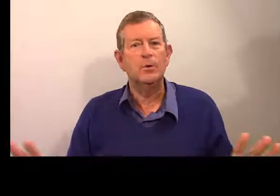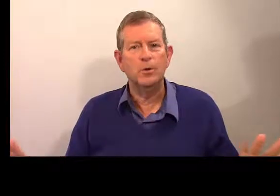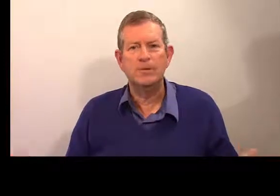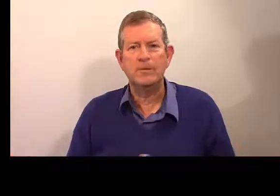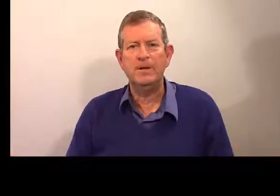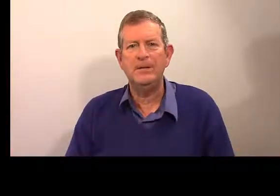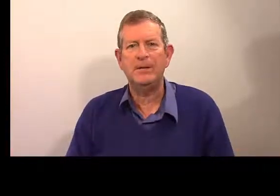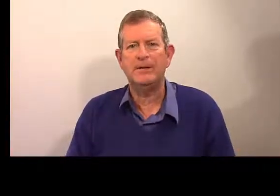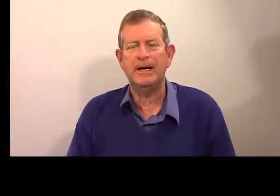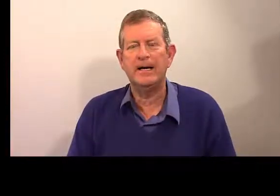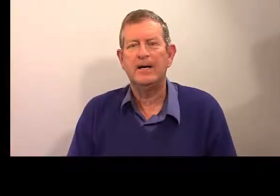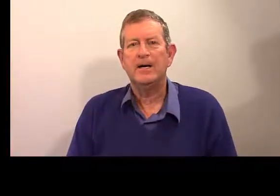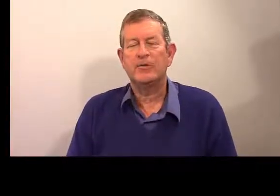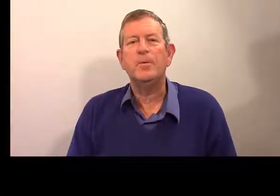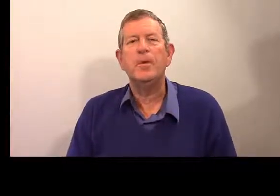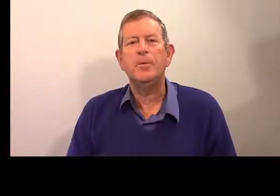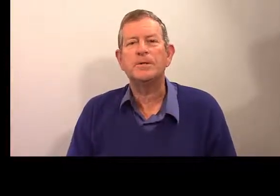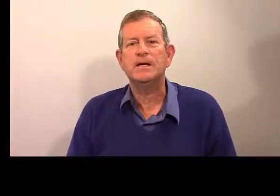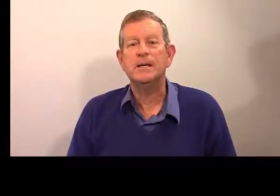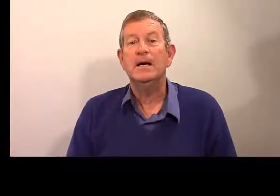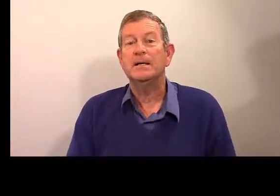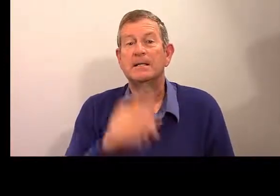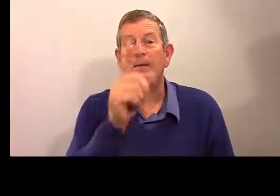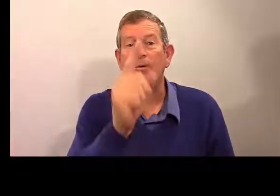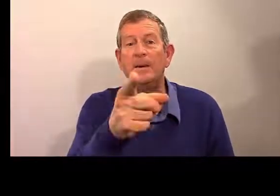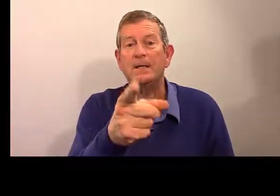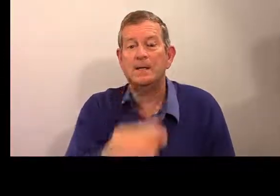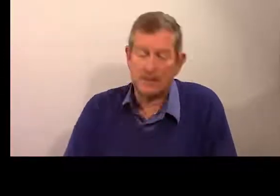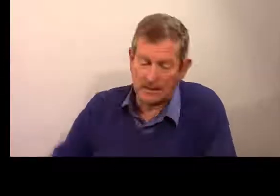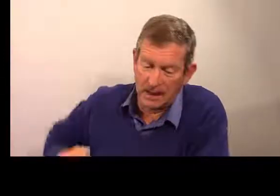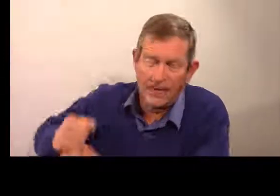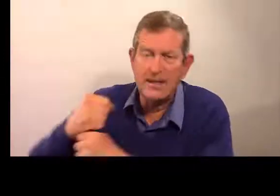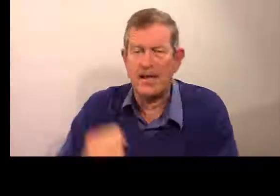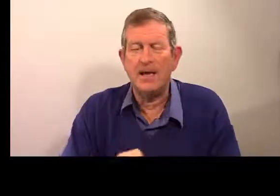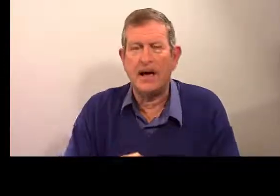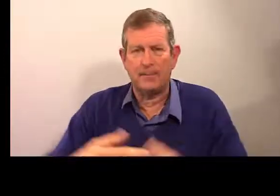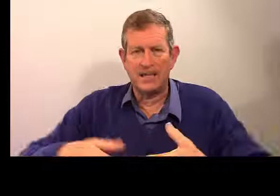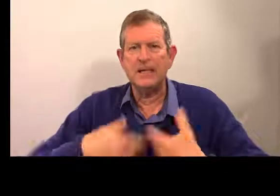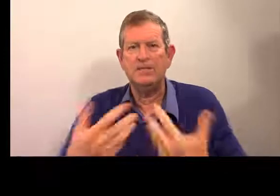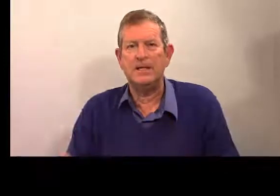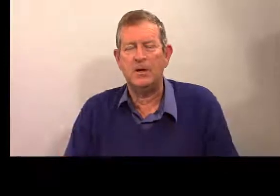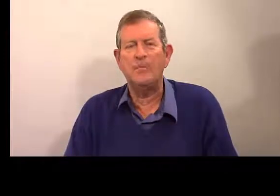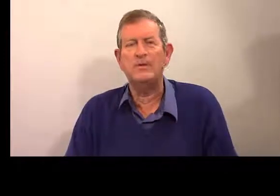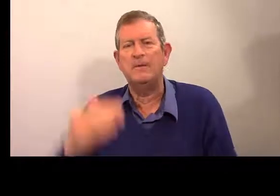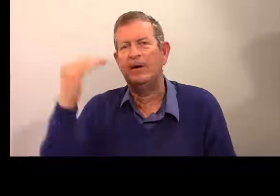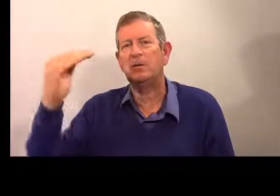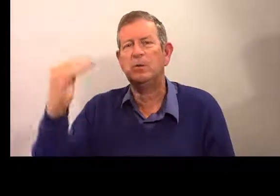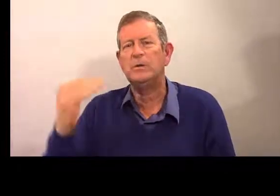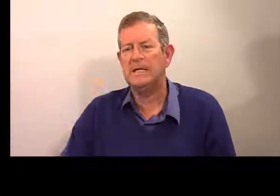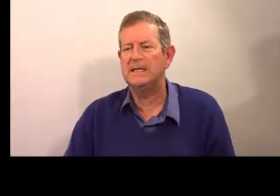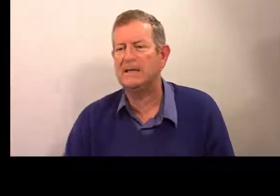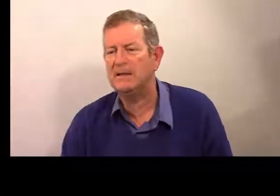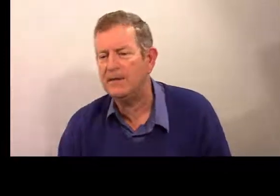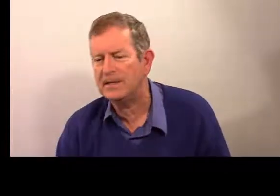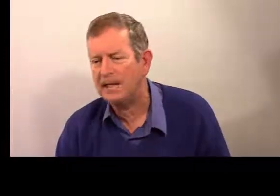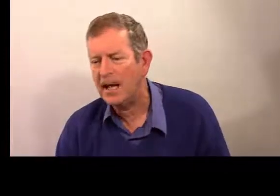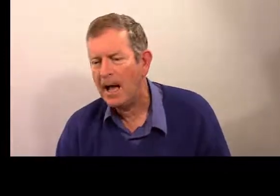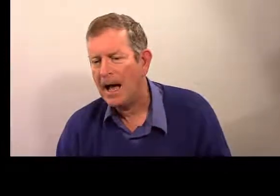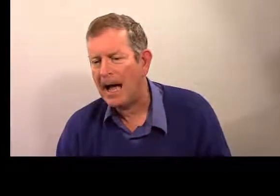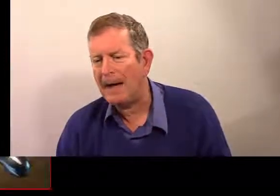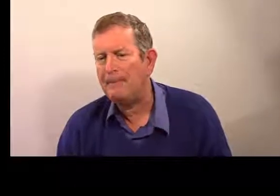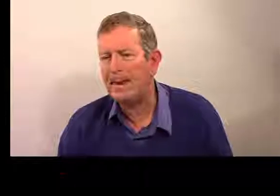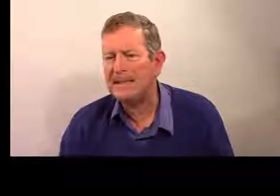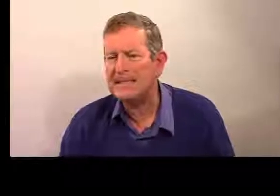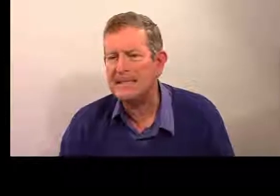fini mon boulot. J'ai fini mon travail. Je vais me reposer. C'est à vous maintenant de travailler. Après cette vidéo, vous allez faire toutes les activités.